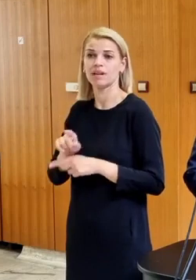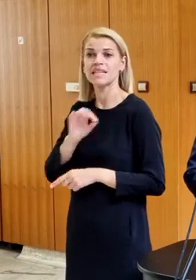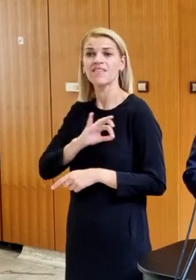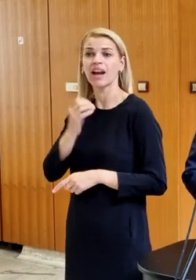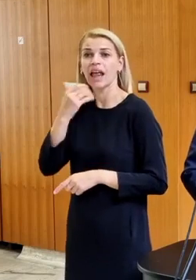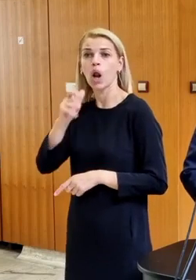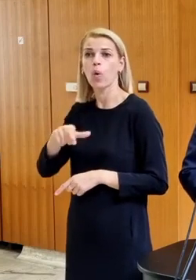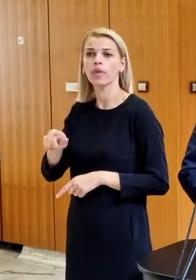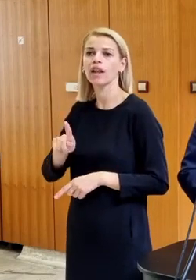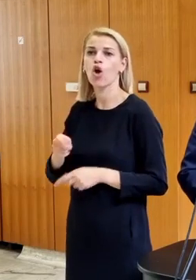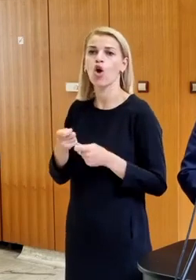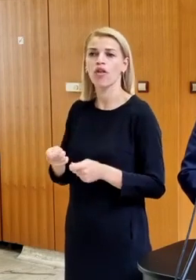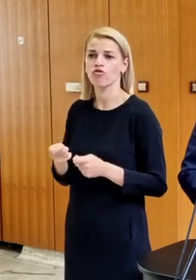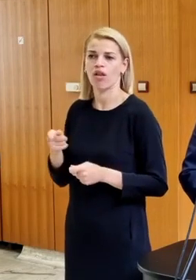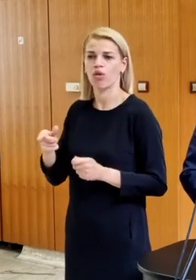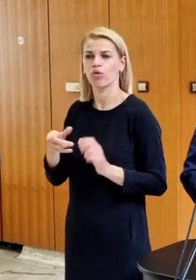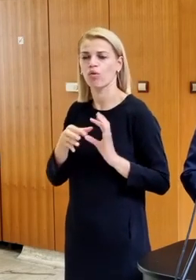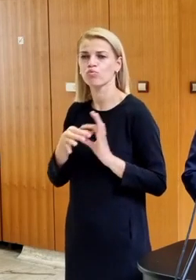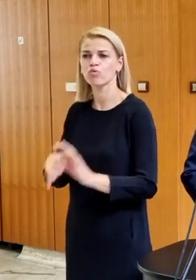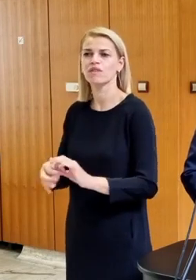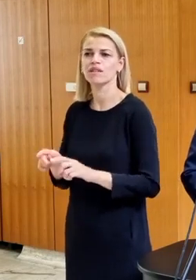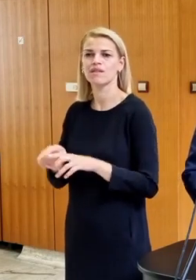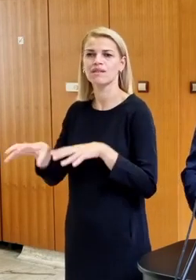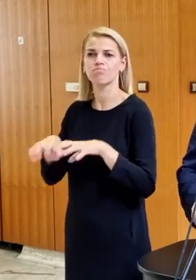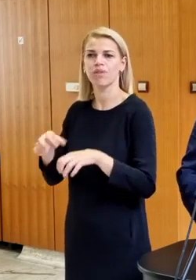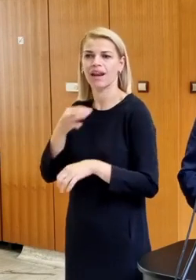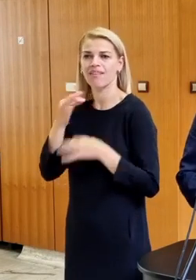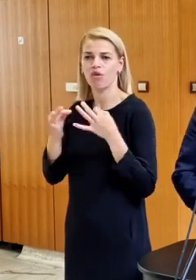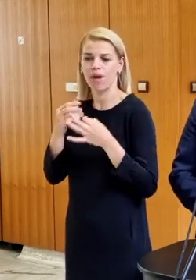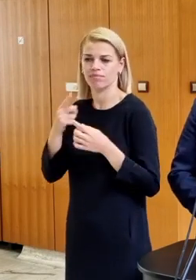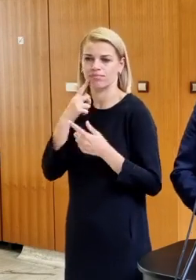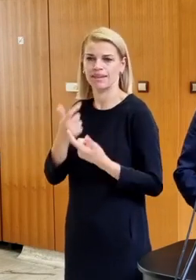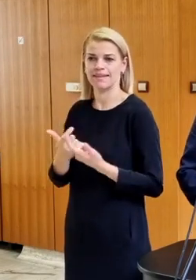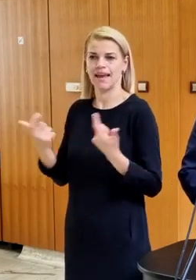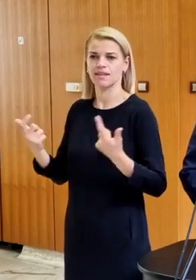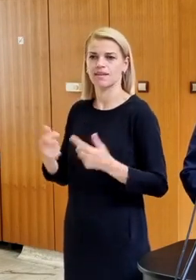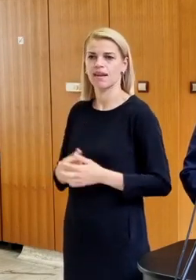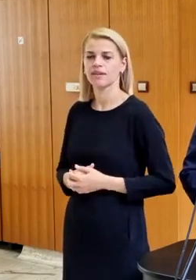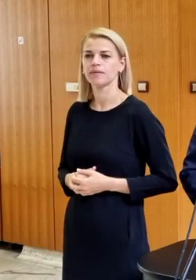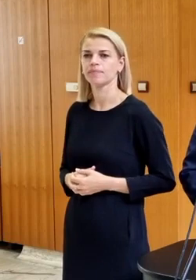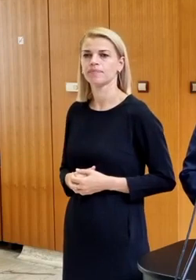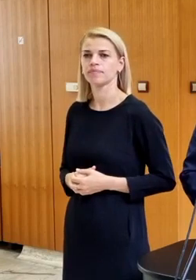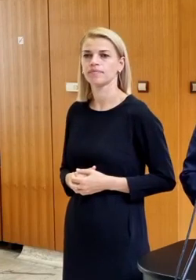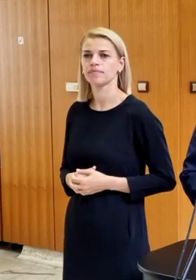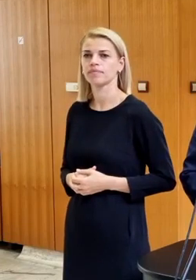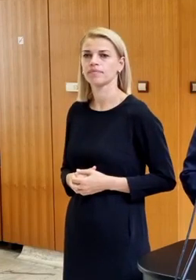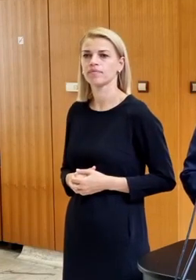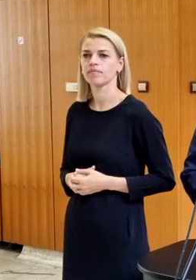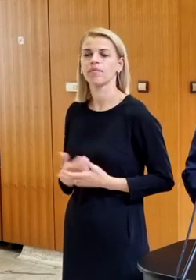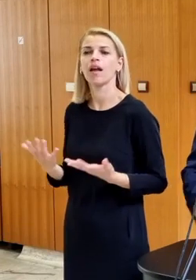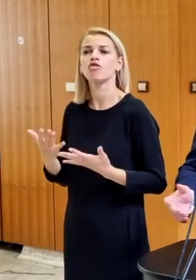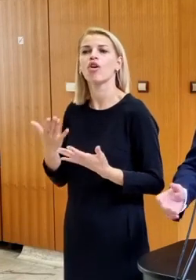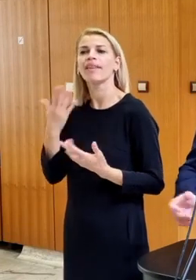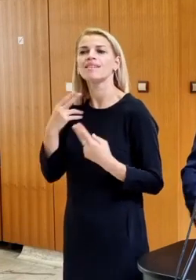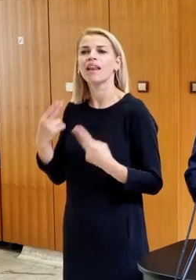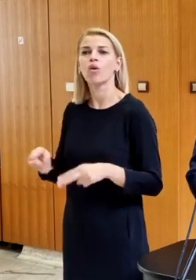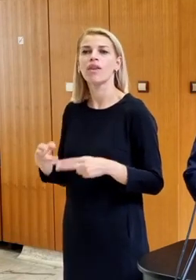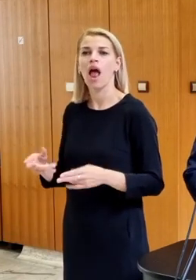ľudí, ktorí majú nejaké hobby alebo toto sú vyslovene, to je zber informácií. tu som vlastne kde dialo, môžete povedať? Prepačte. Že kde sa tu dialo?